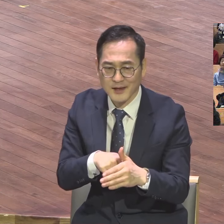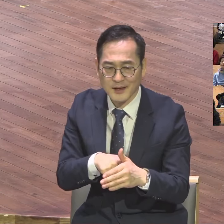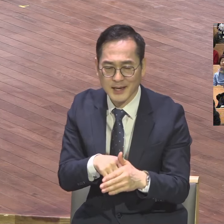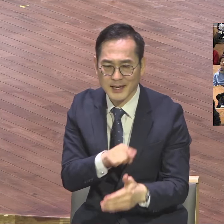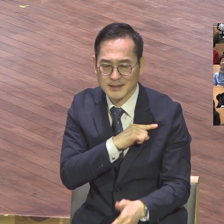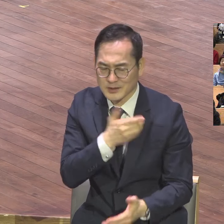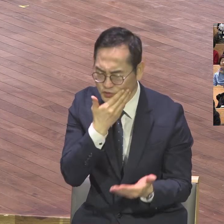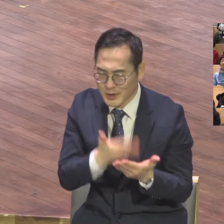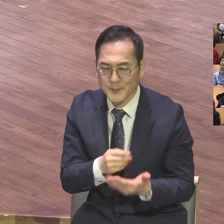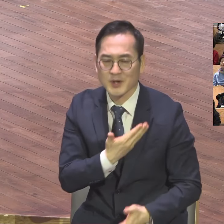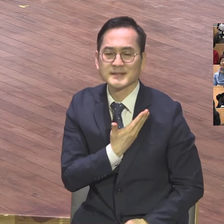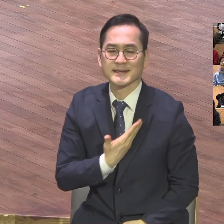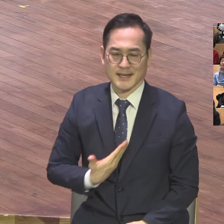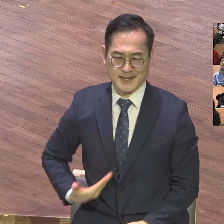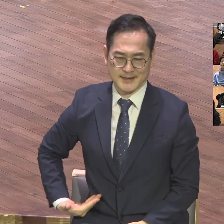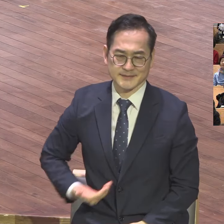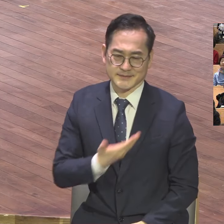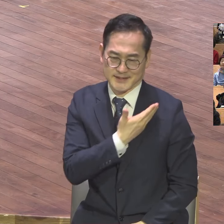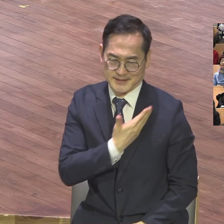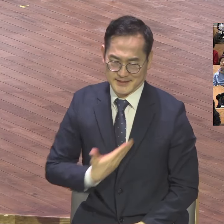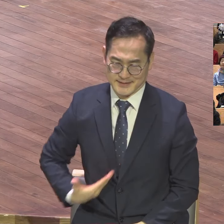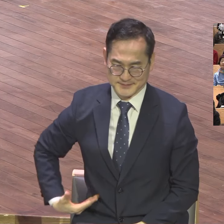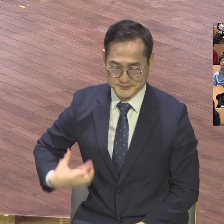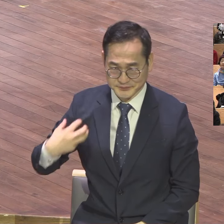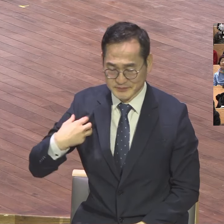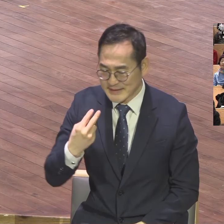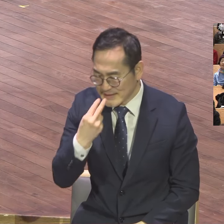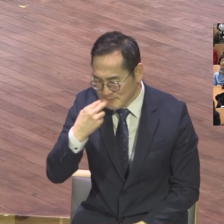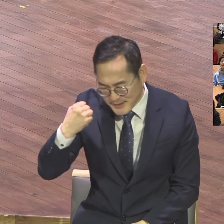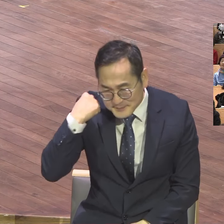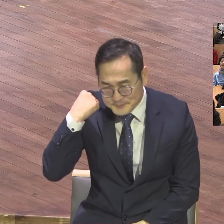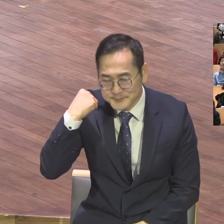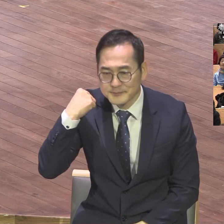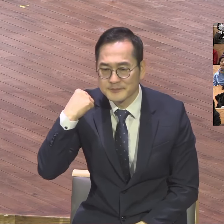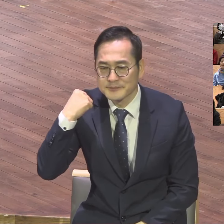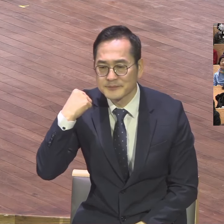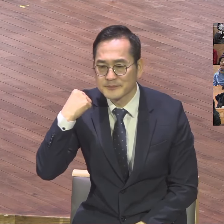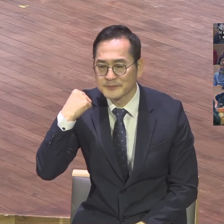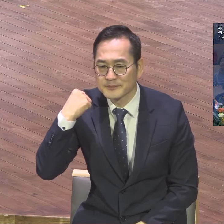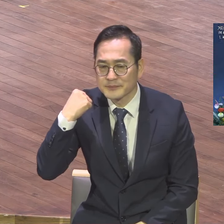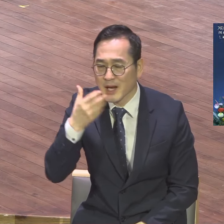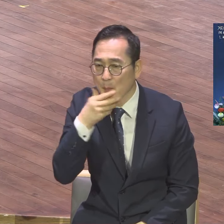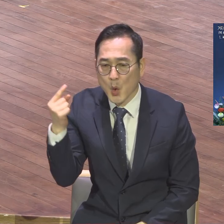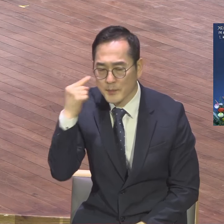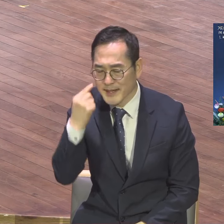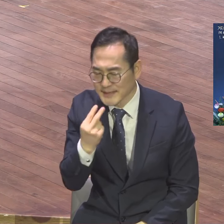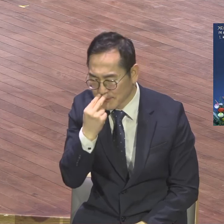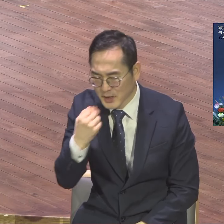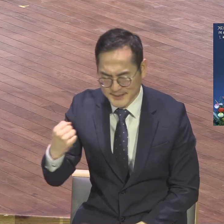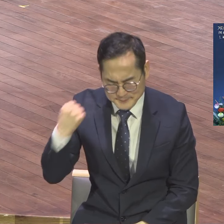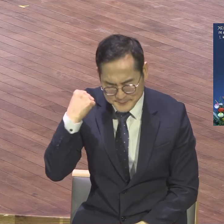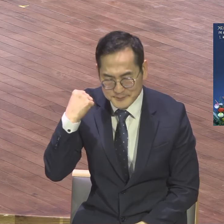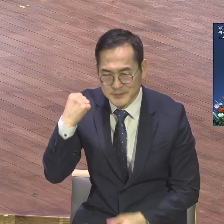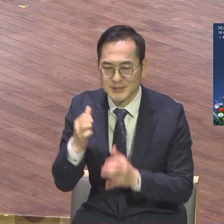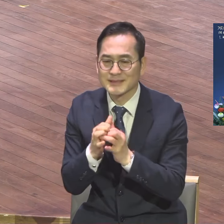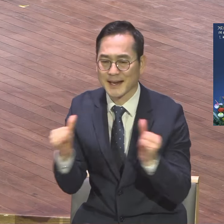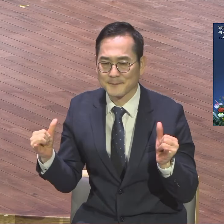제자. 생명력 가진 제자. 복음의 생명력 가진 제자. 이 한 사람 이